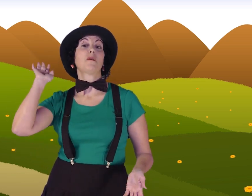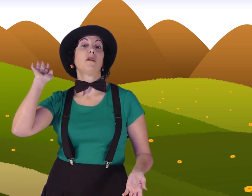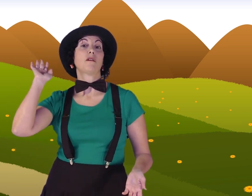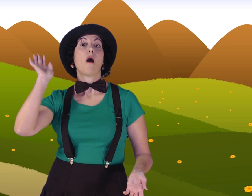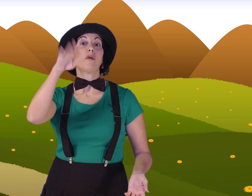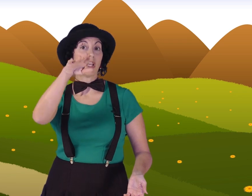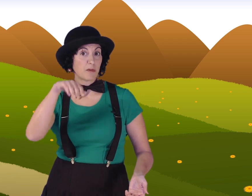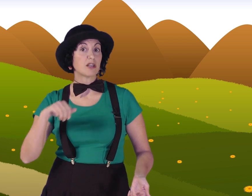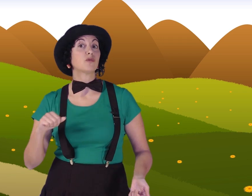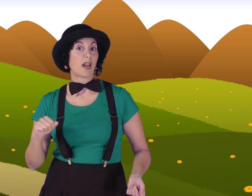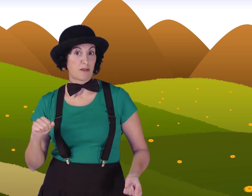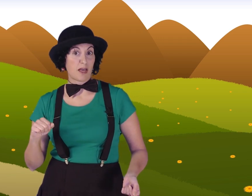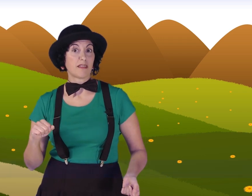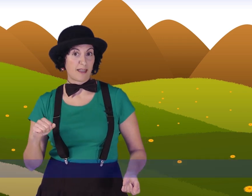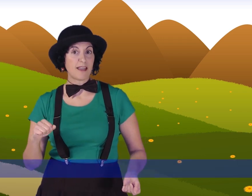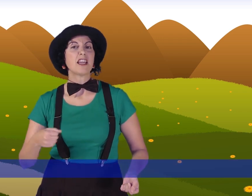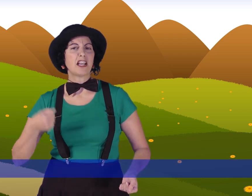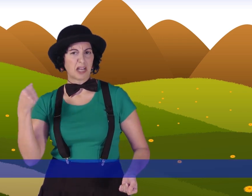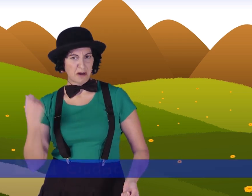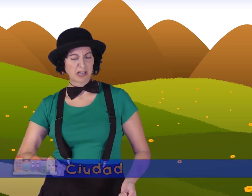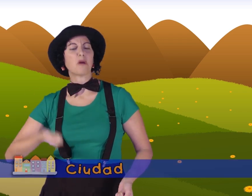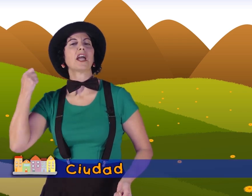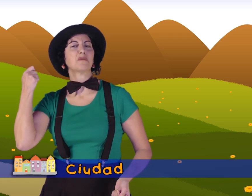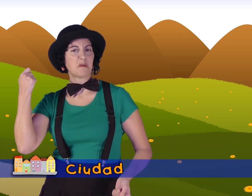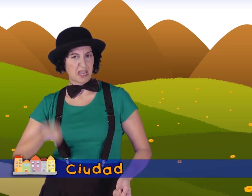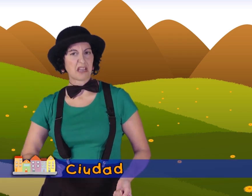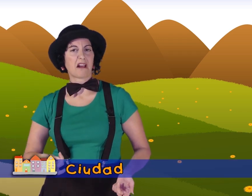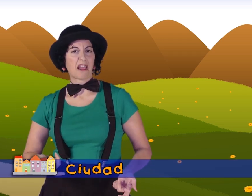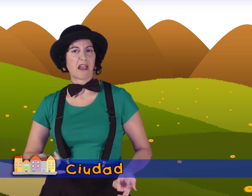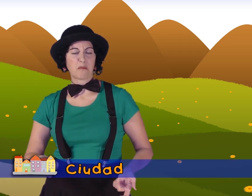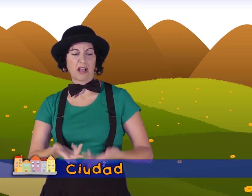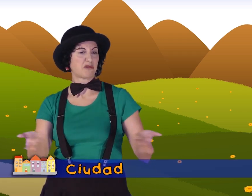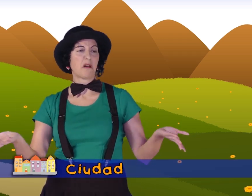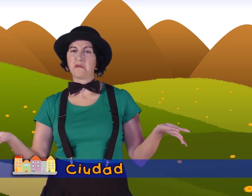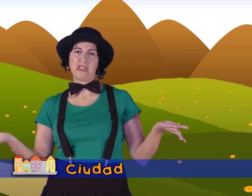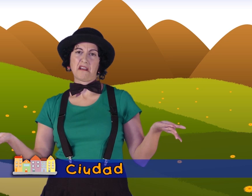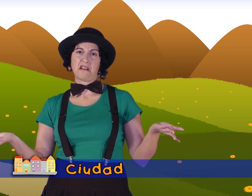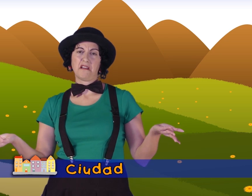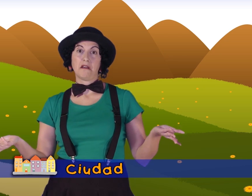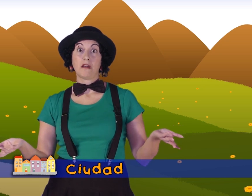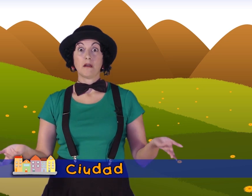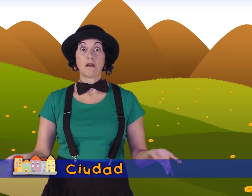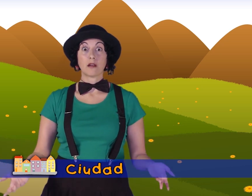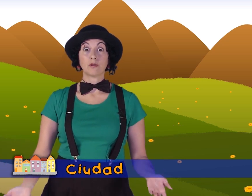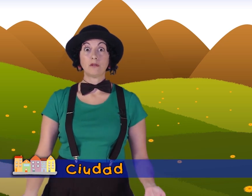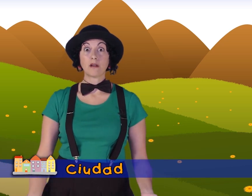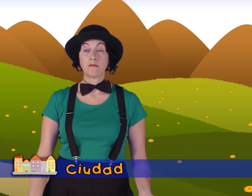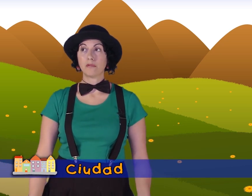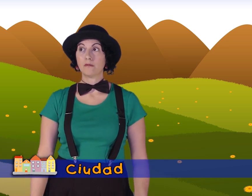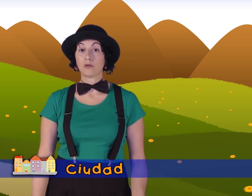mejor. ¿Por qué no vienes tú a la ciudad, eh? Y sabrás lo que es vivir, eh? Porque esto no es vivir. El ratón de campo, que